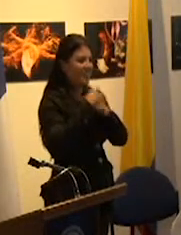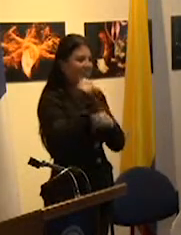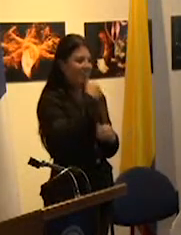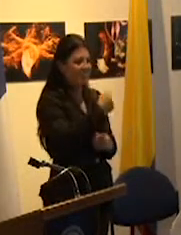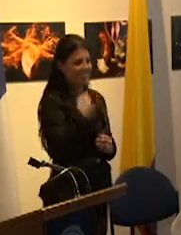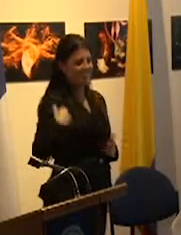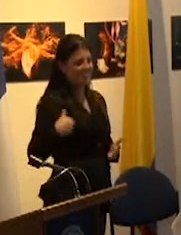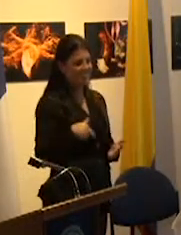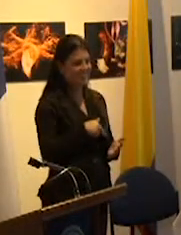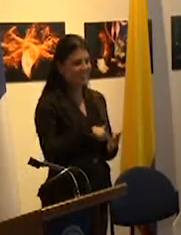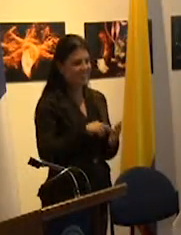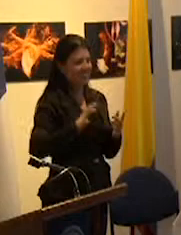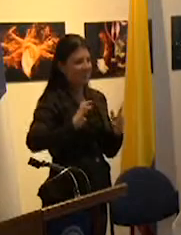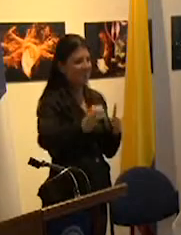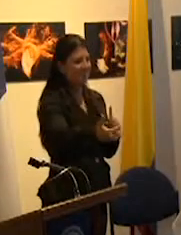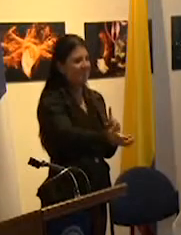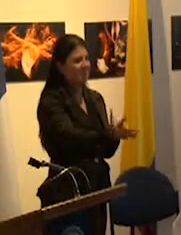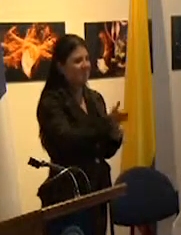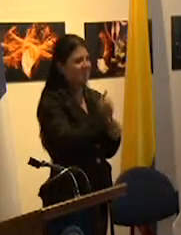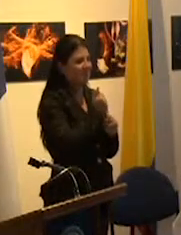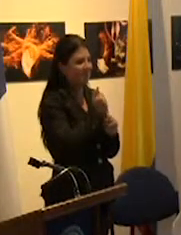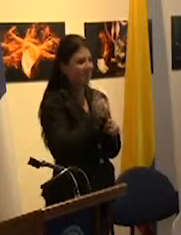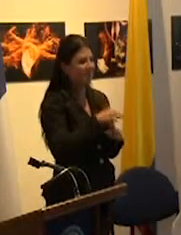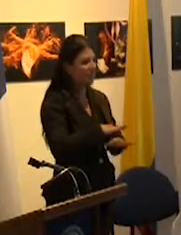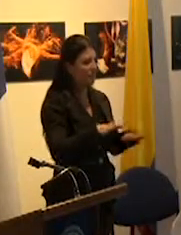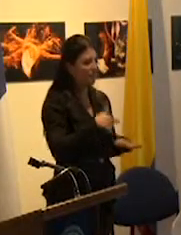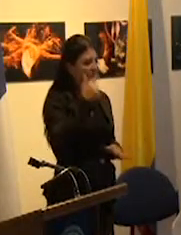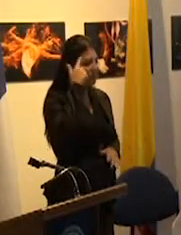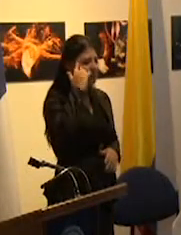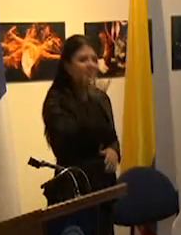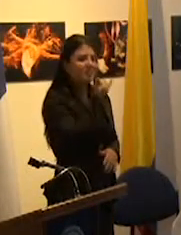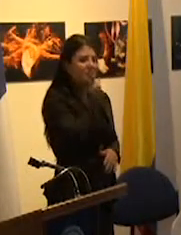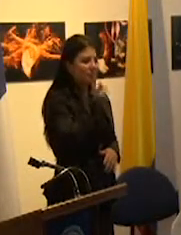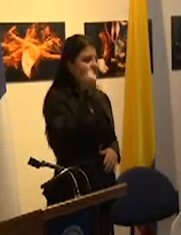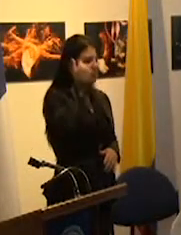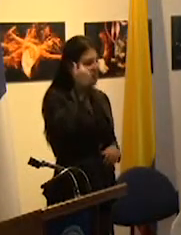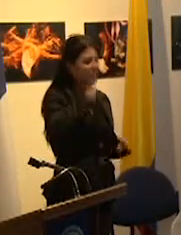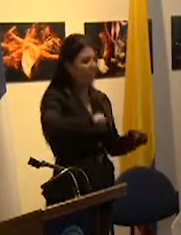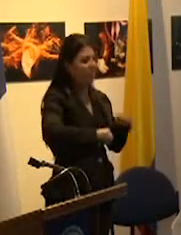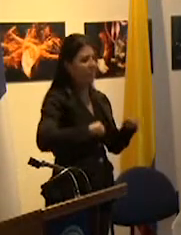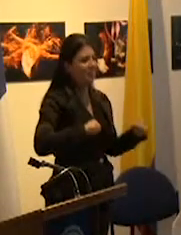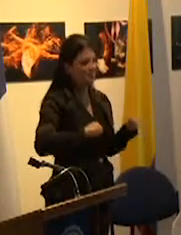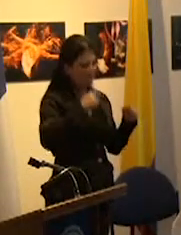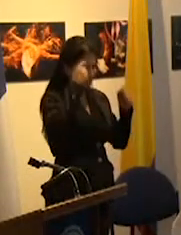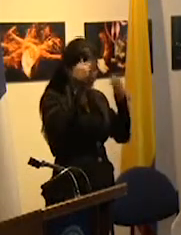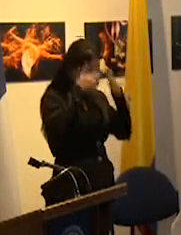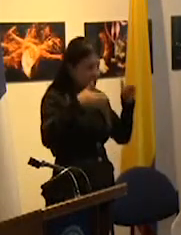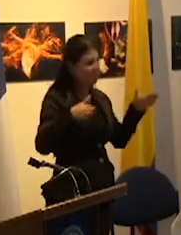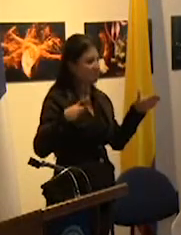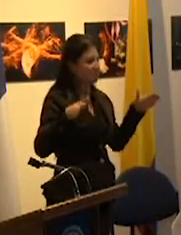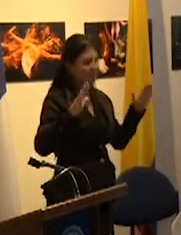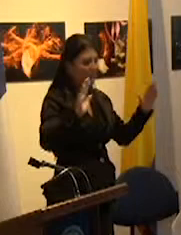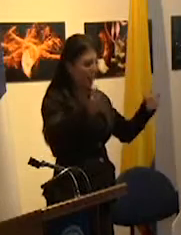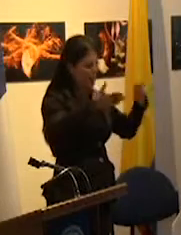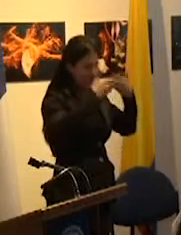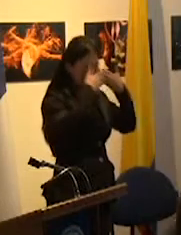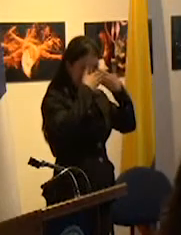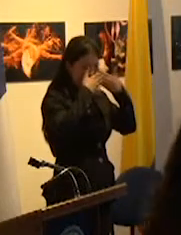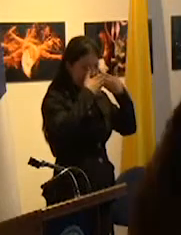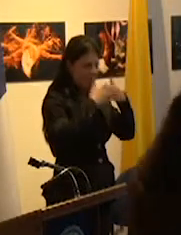ampliar constantemente las capacidades de pensamiento y de acción entonces